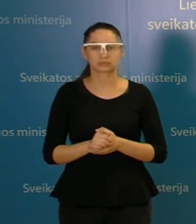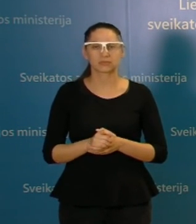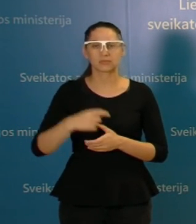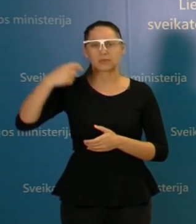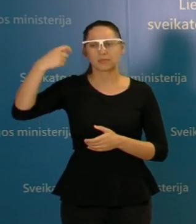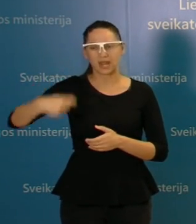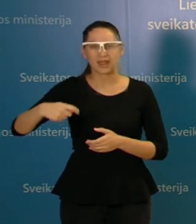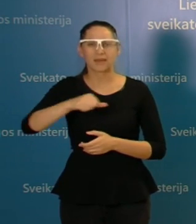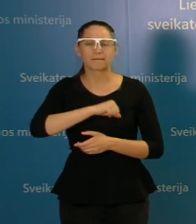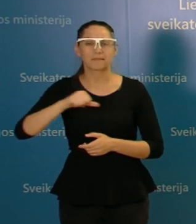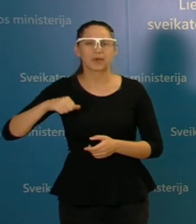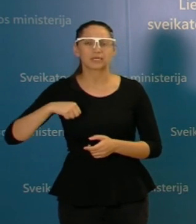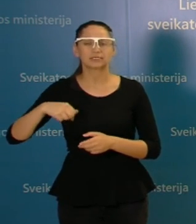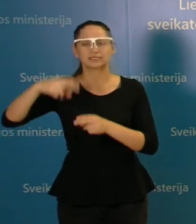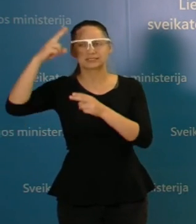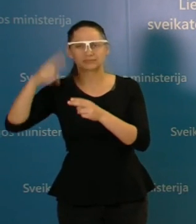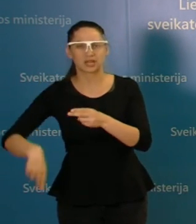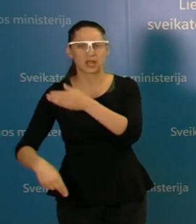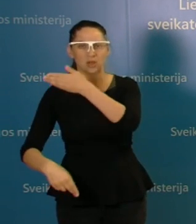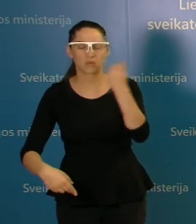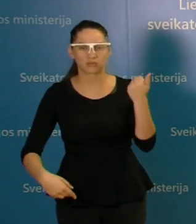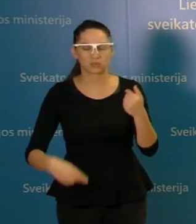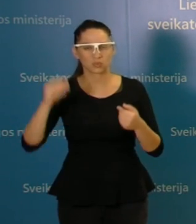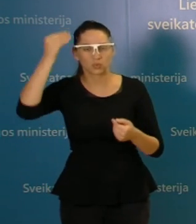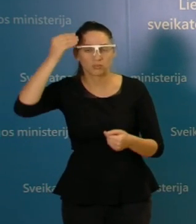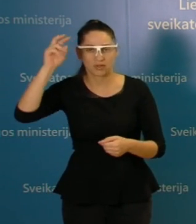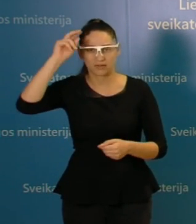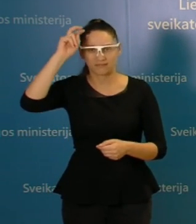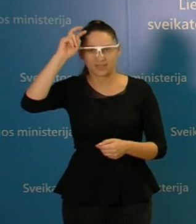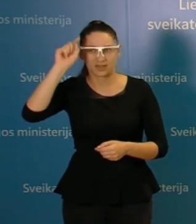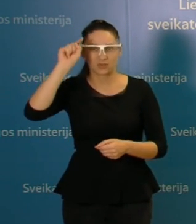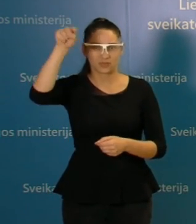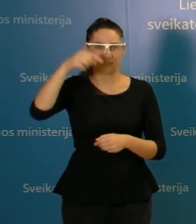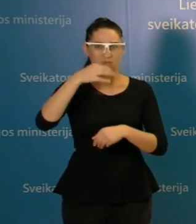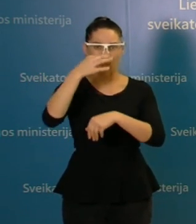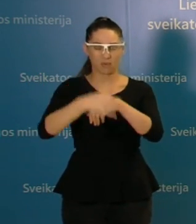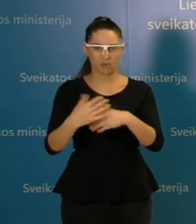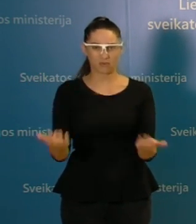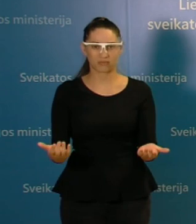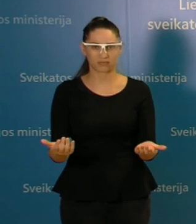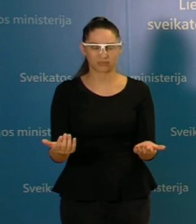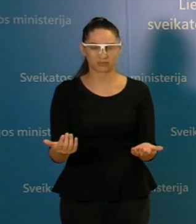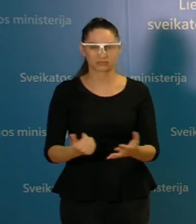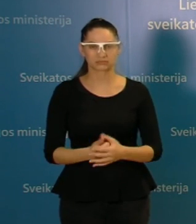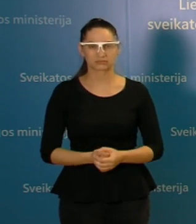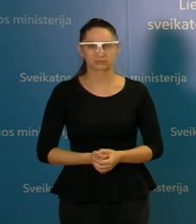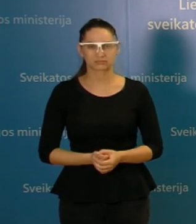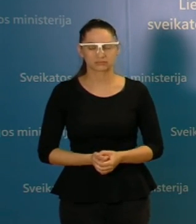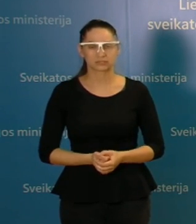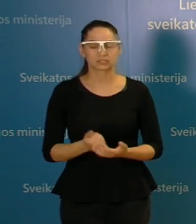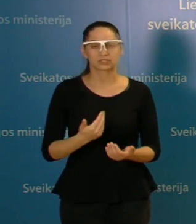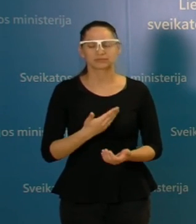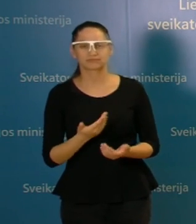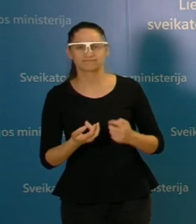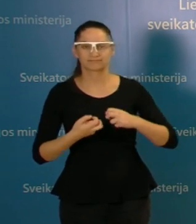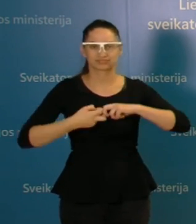negali sprendimų priimti, juos turi priimti vyriausybę. Ir va čia ir yra ta didžioji, na, sakykim, dilema arba